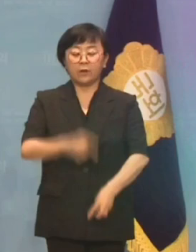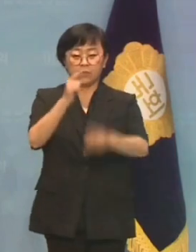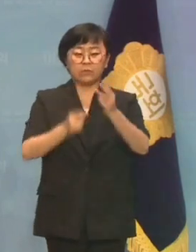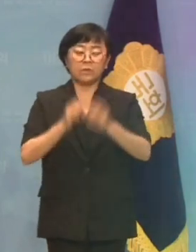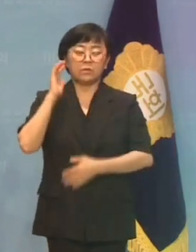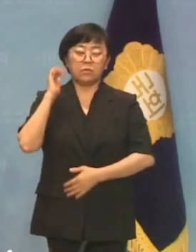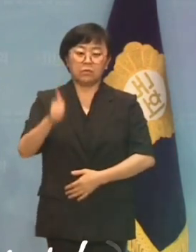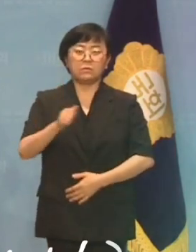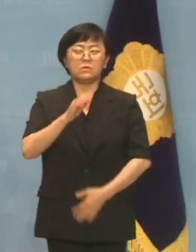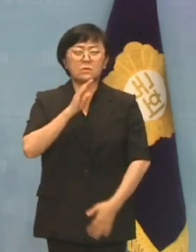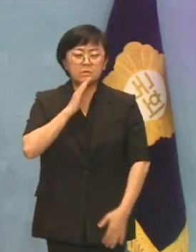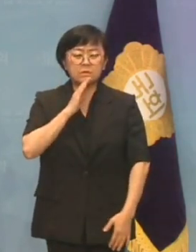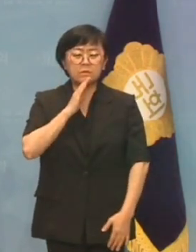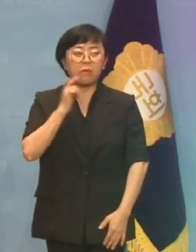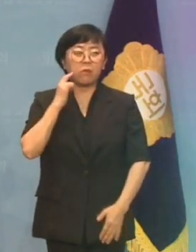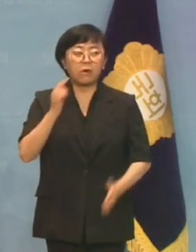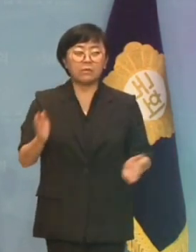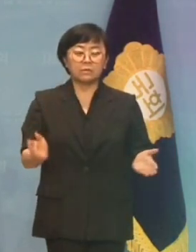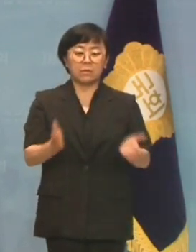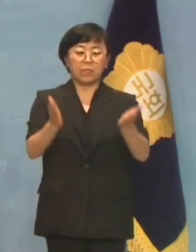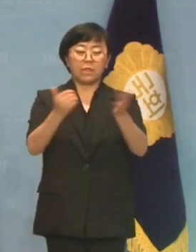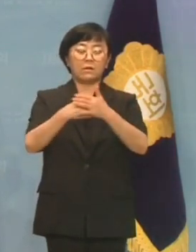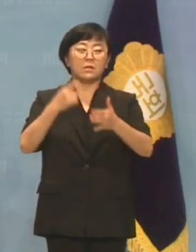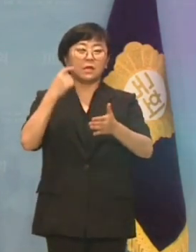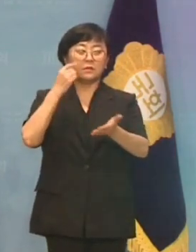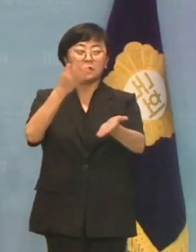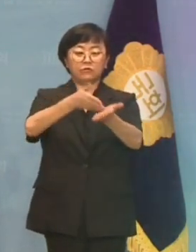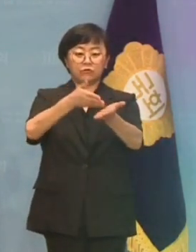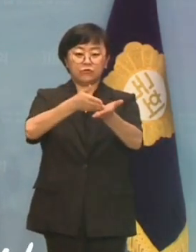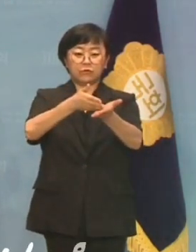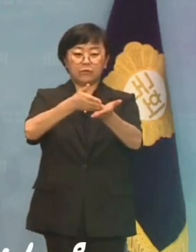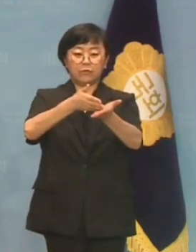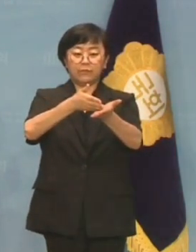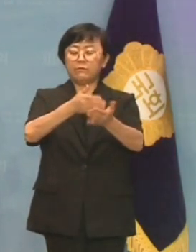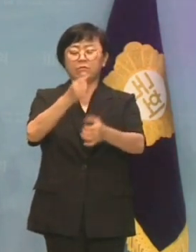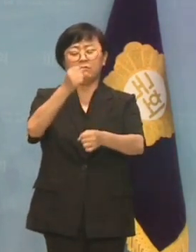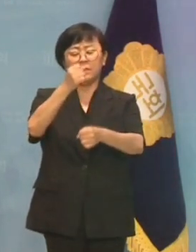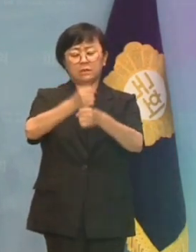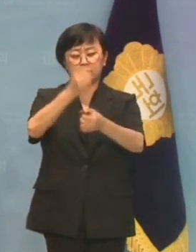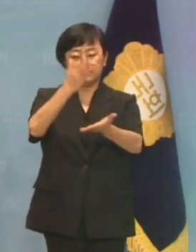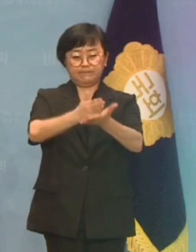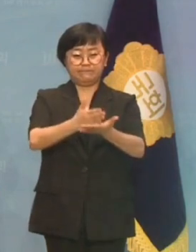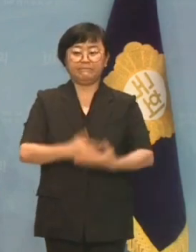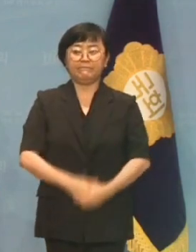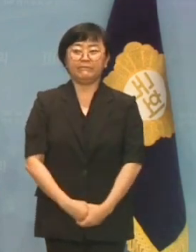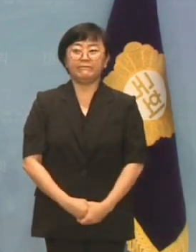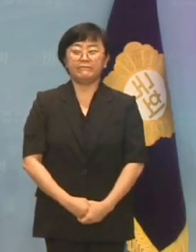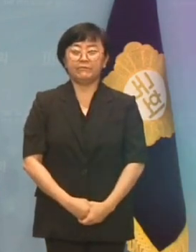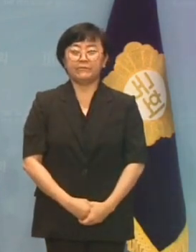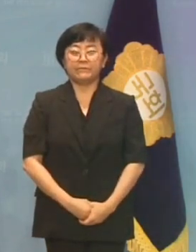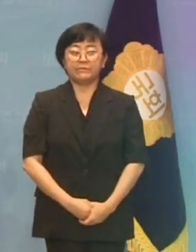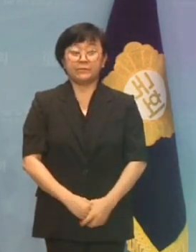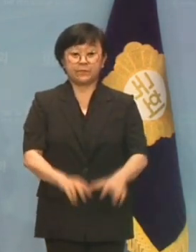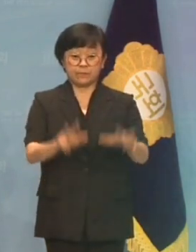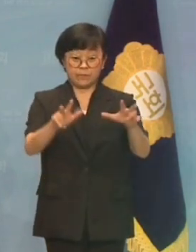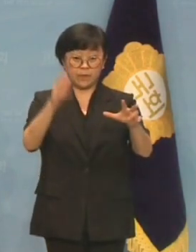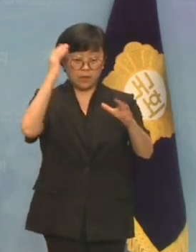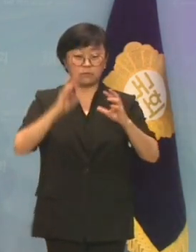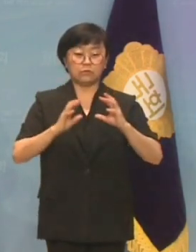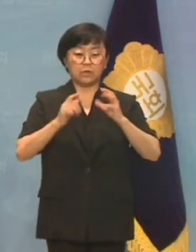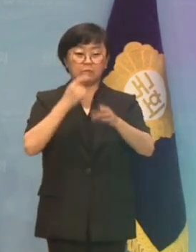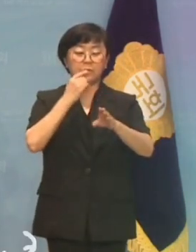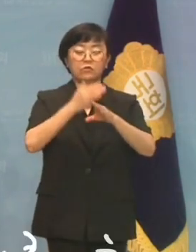윤석열 대통령이야말로 거짓선동과 가짜뉴스 생산을 멈추십시오. 지금